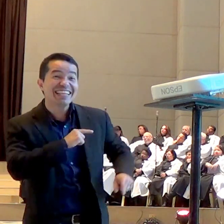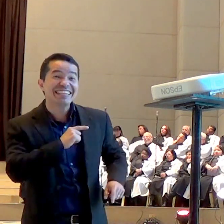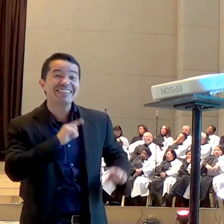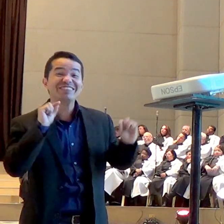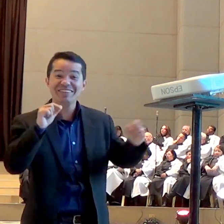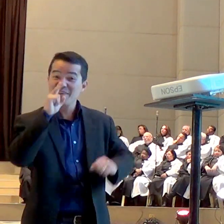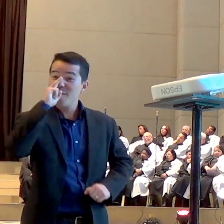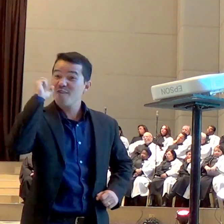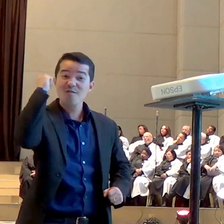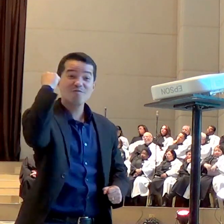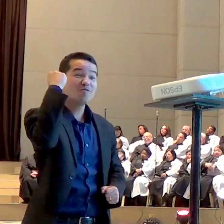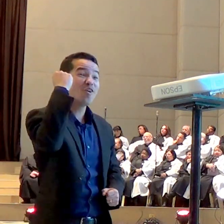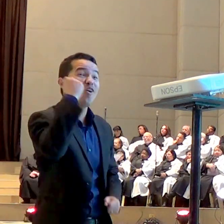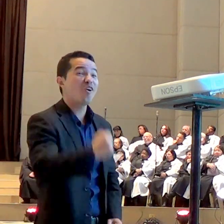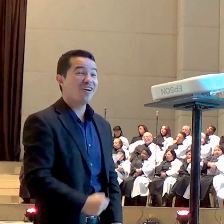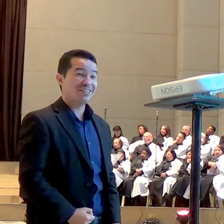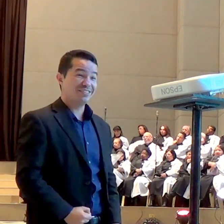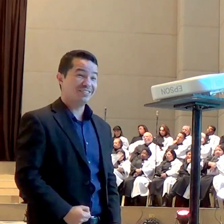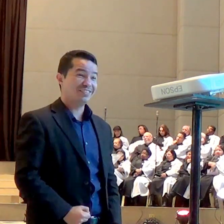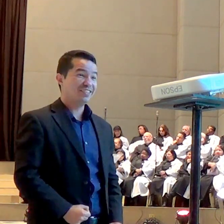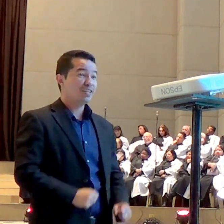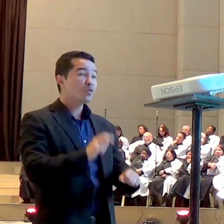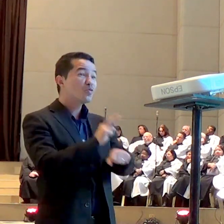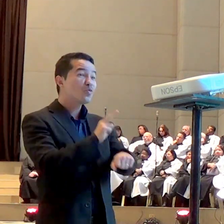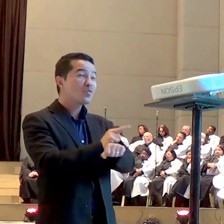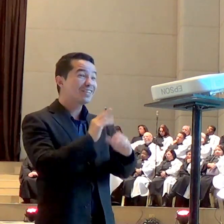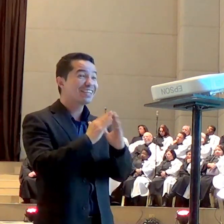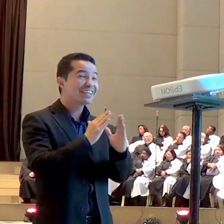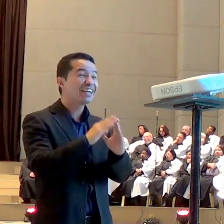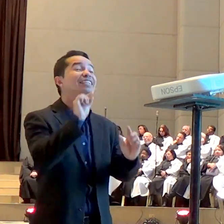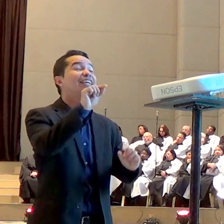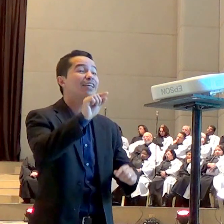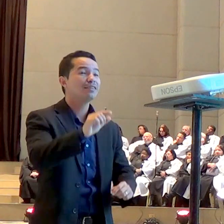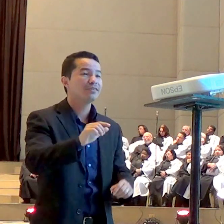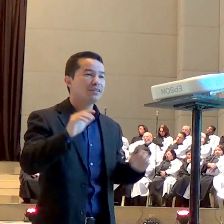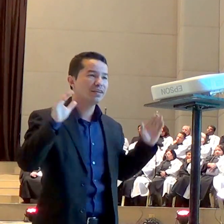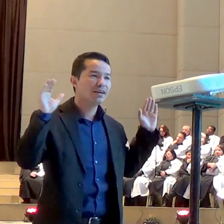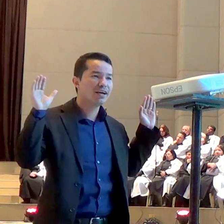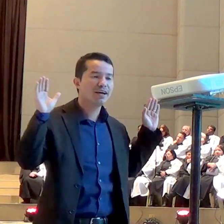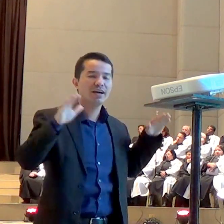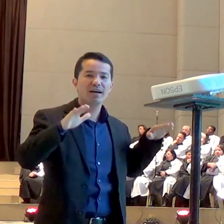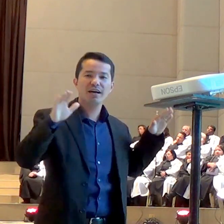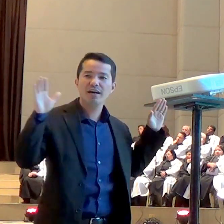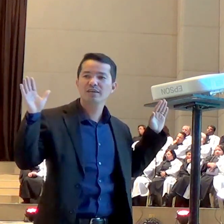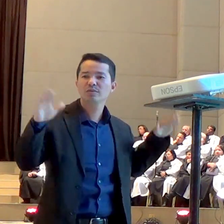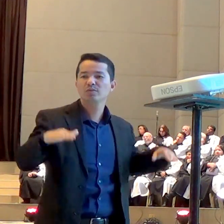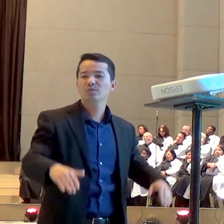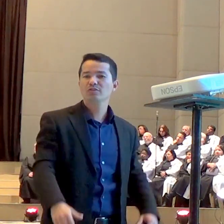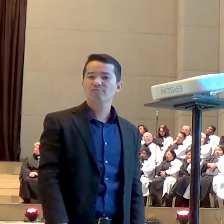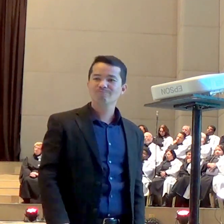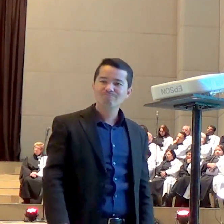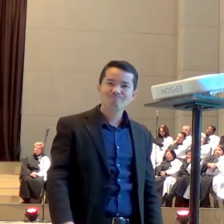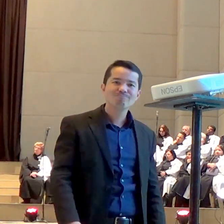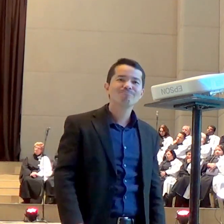e os livra agora há momentos que não há livramento há momentos que há livramento